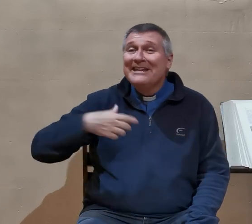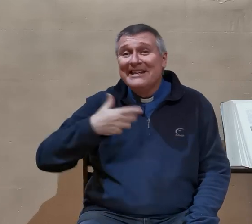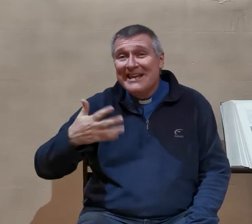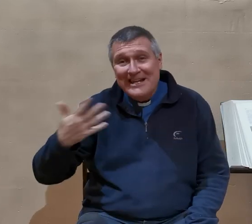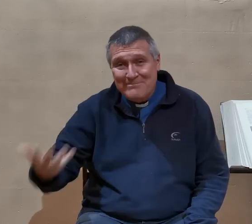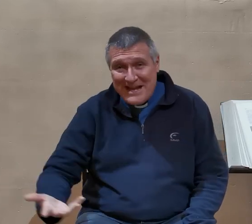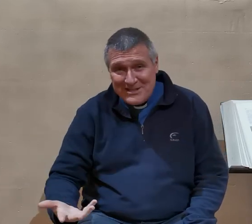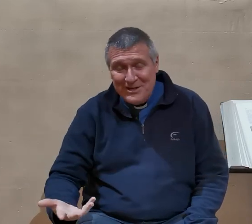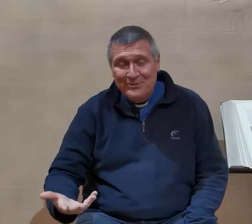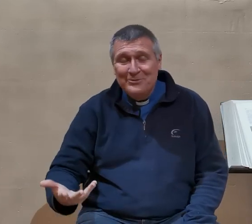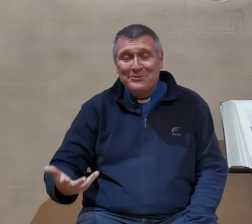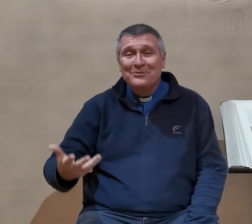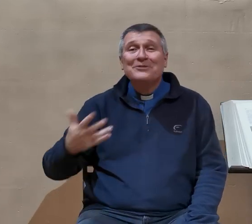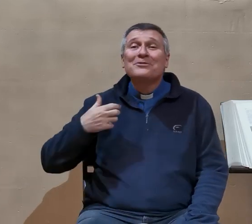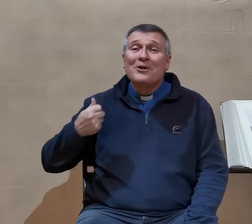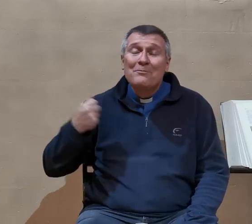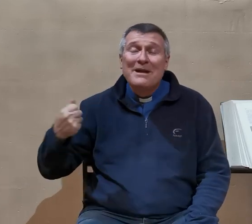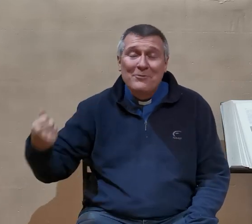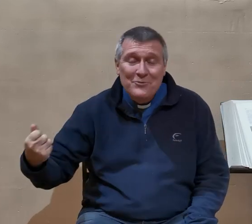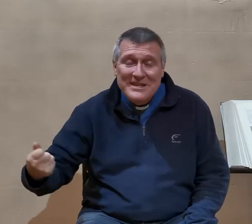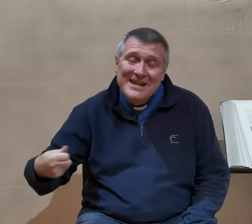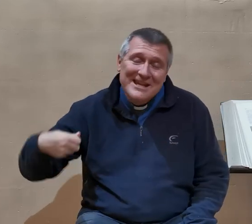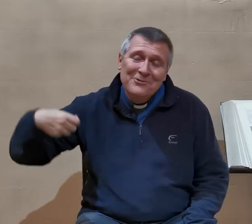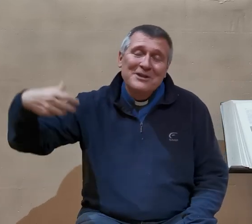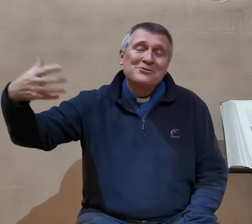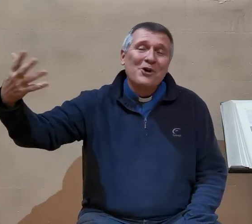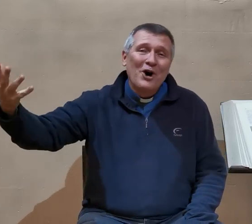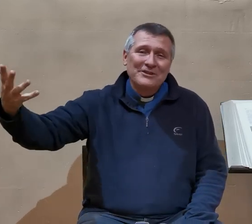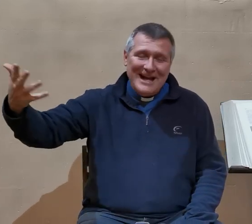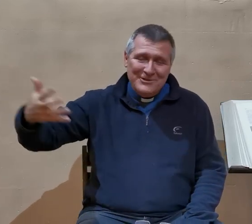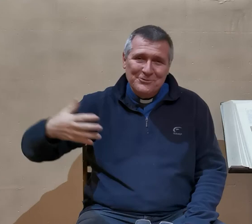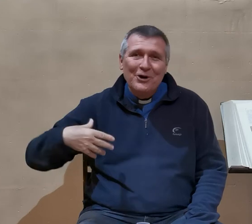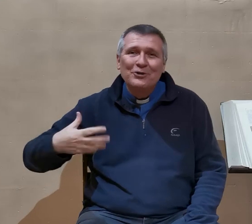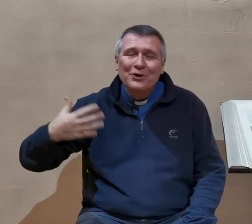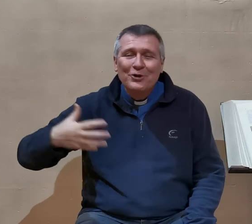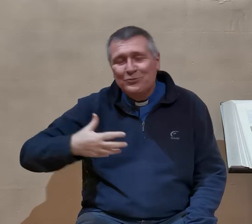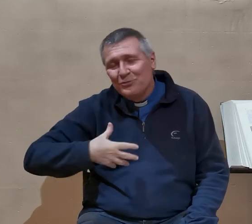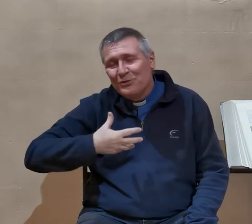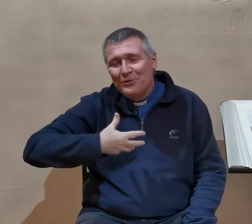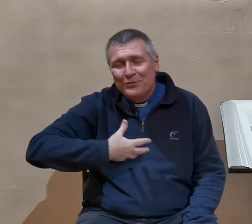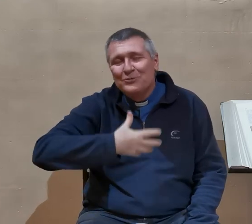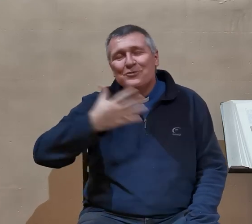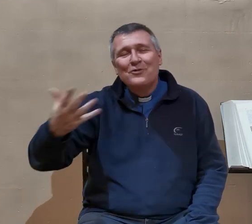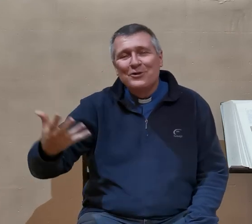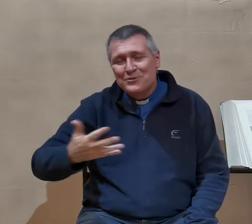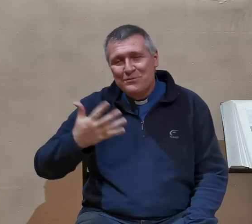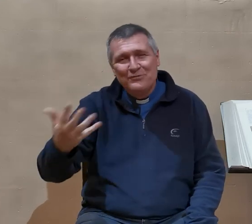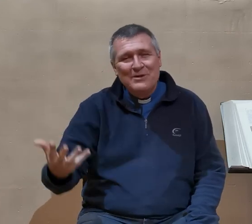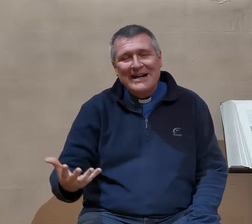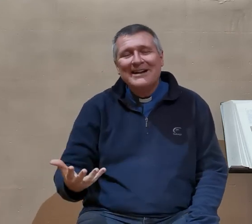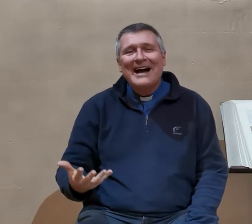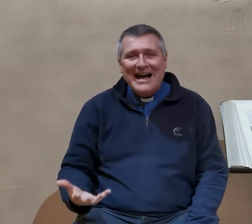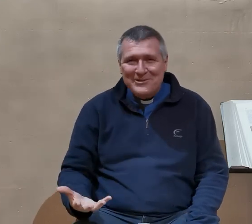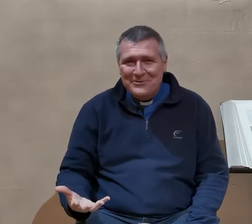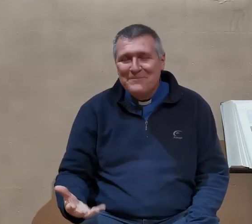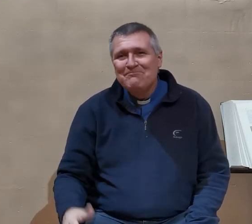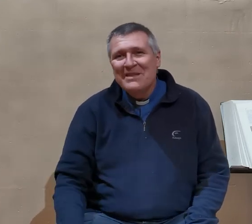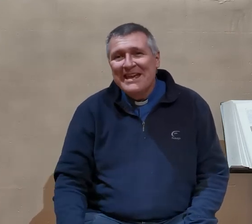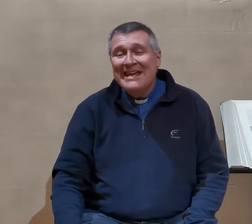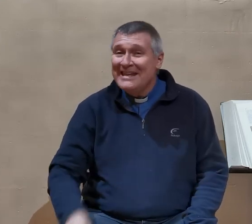il est à l'image de Dieu. donc même lui, il doit se rendre à Dieu, rendre toute louange, pouvoir à Dieu. Et